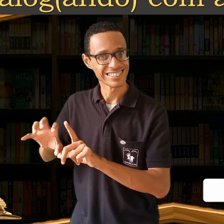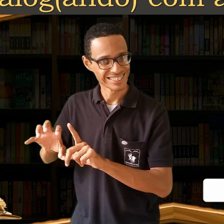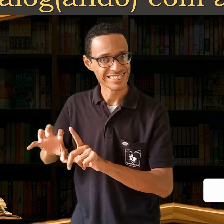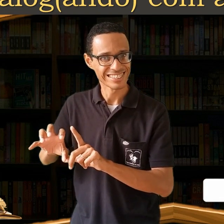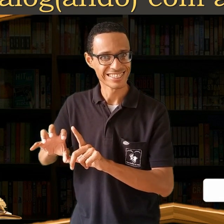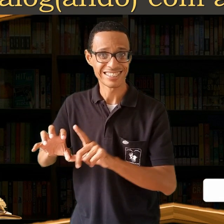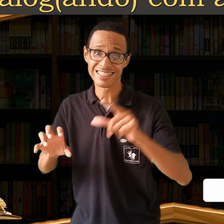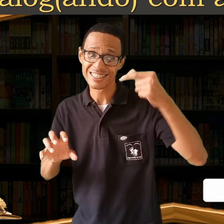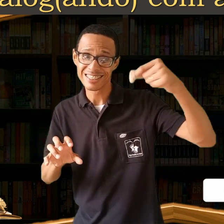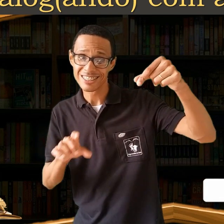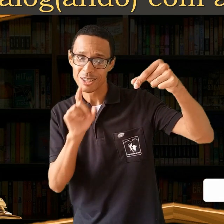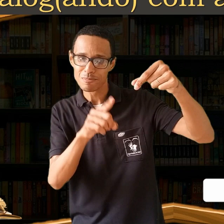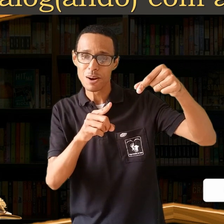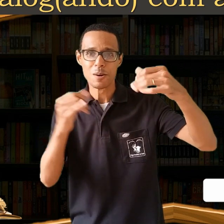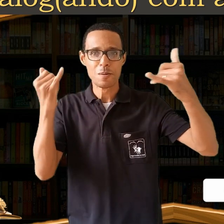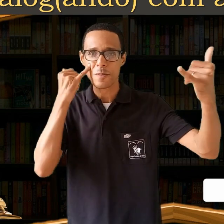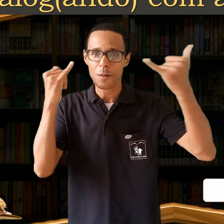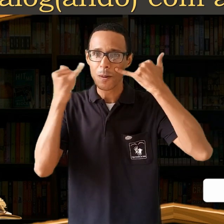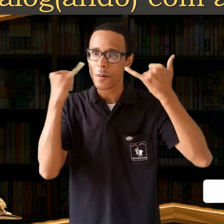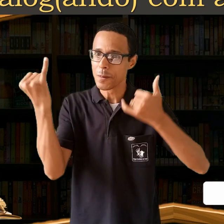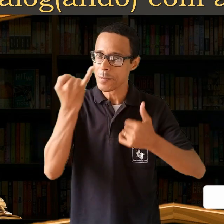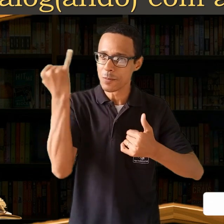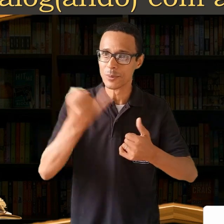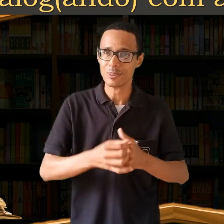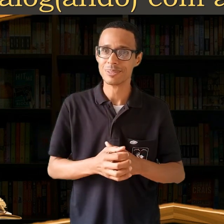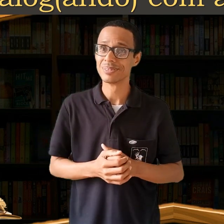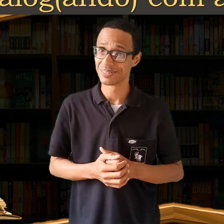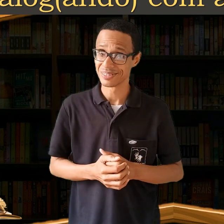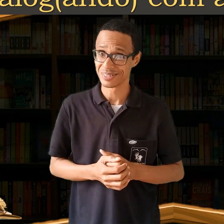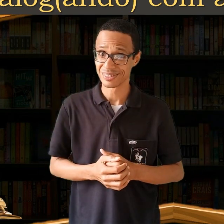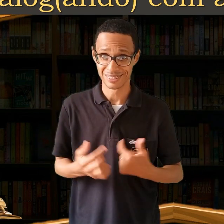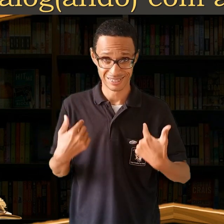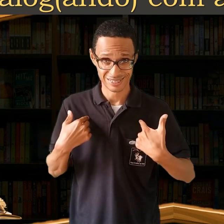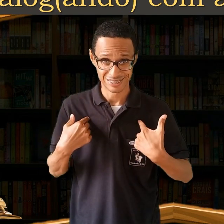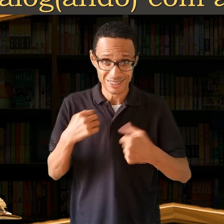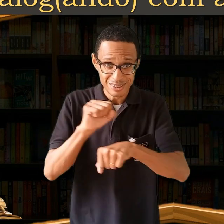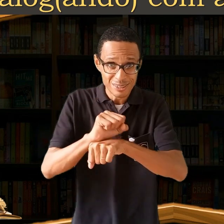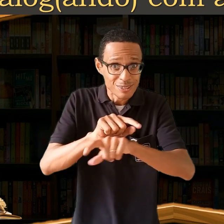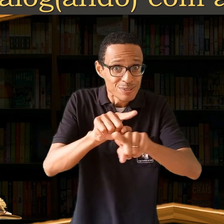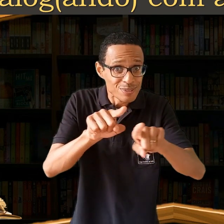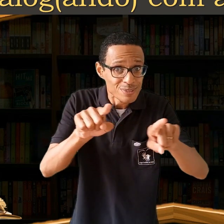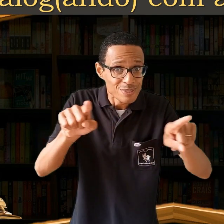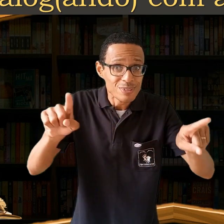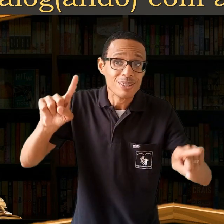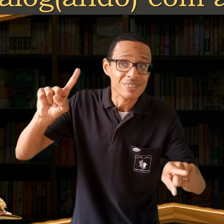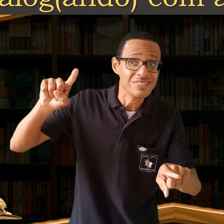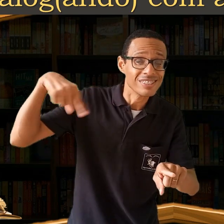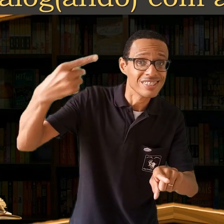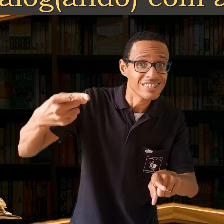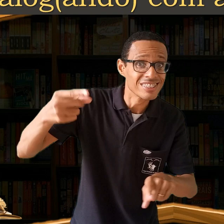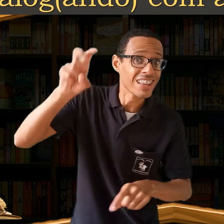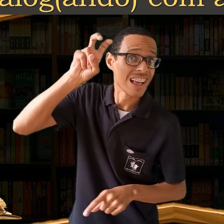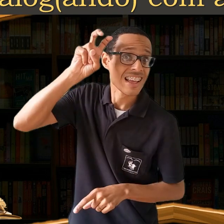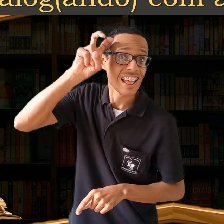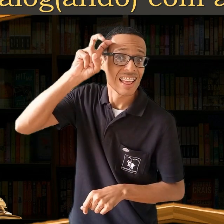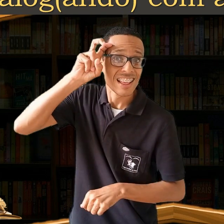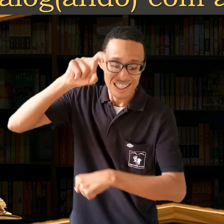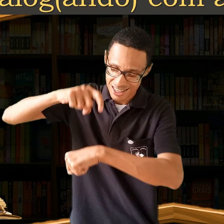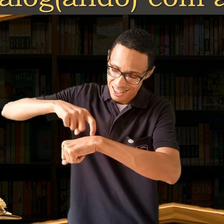além de ativar o sininho de notificações. Então, esperamos você na próxima quinta-feira,